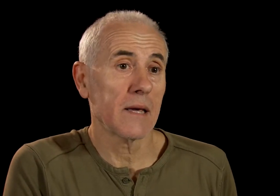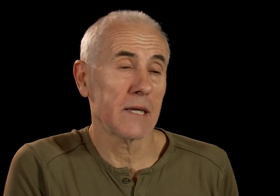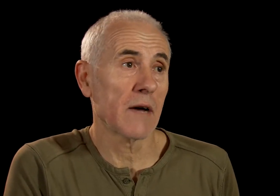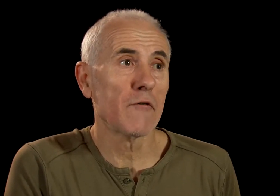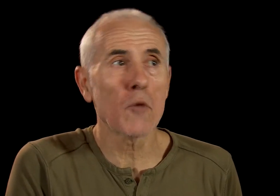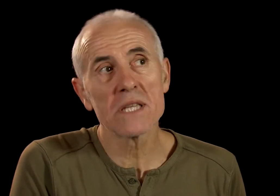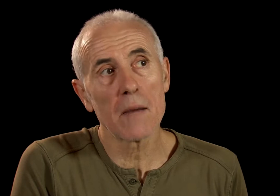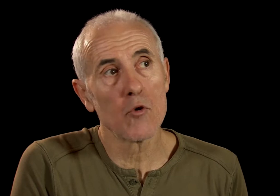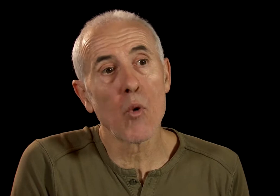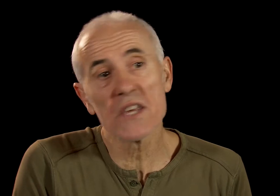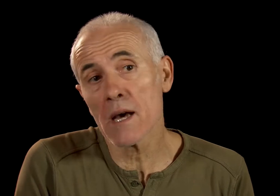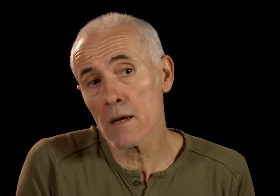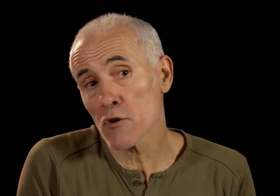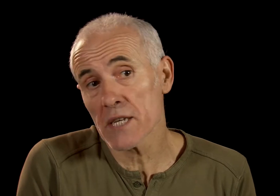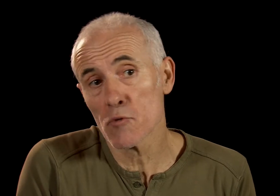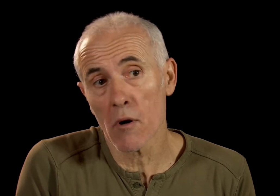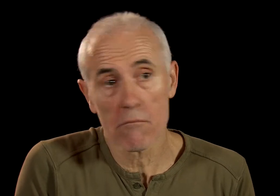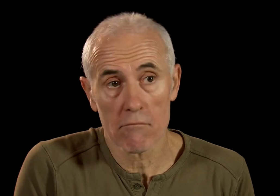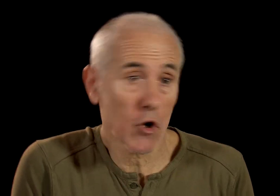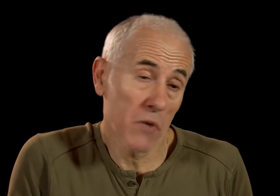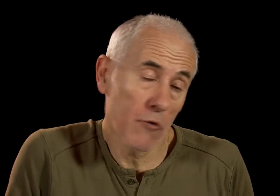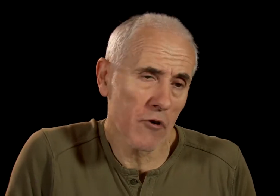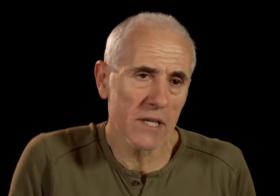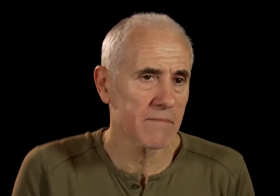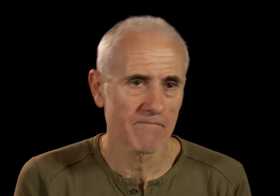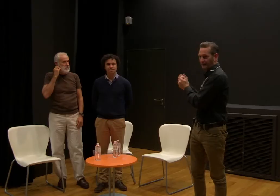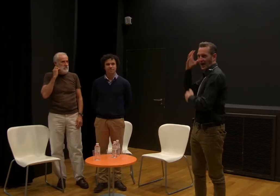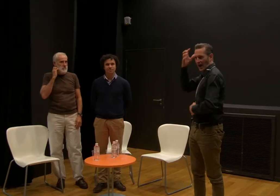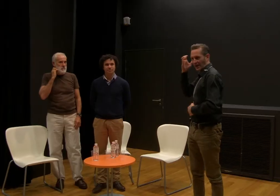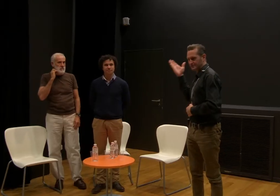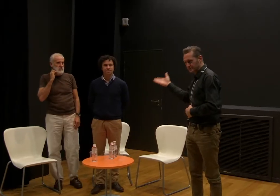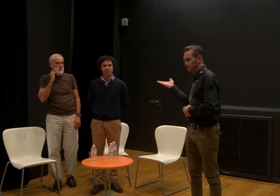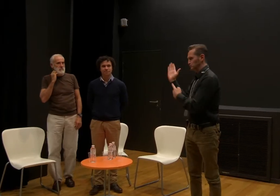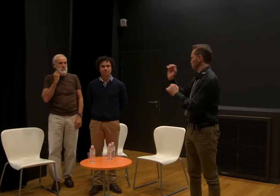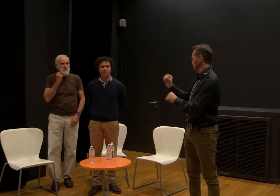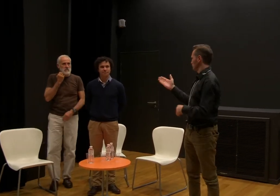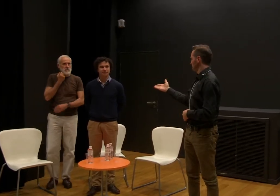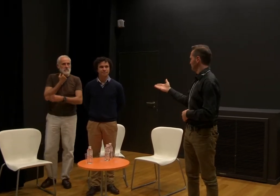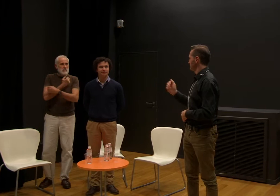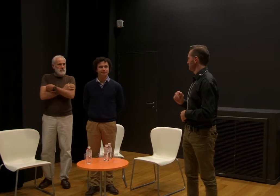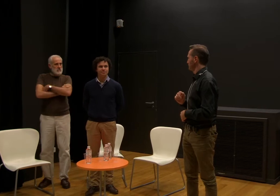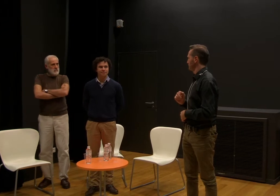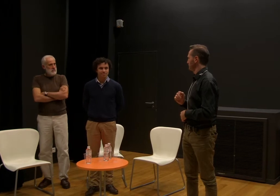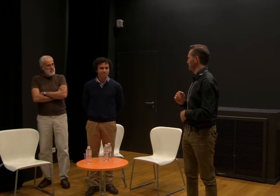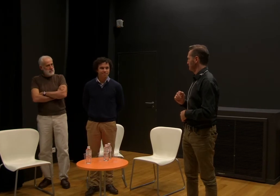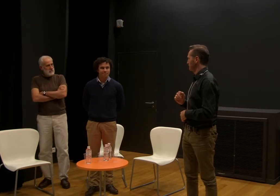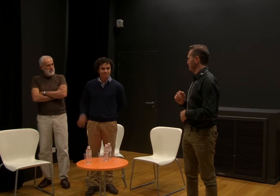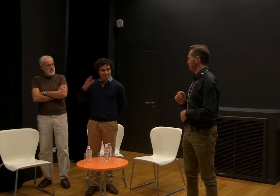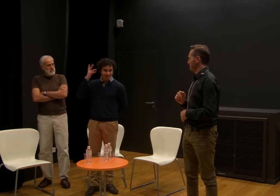est un formidable moyen d'enseignement, comme l'est le français. Sourd et alors ? Et je ne suis pas seule, je suis avec Alex. Tu peux te présenter